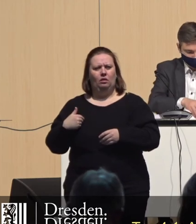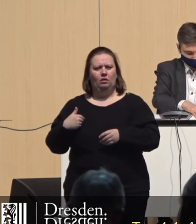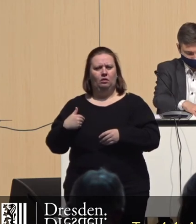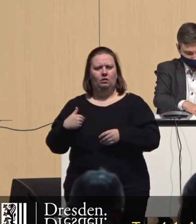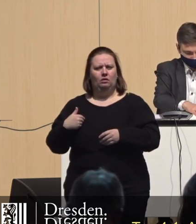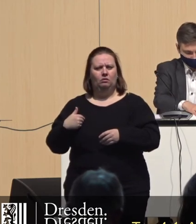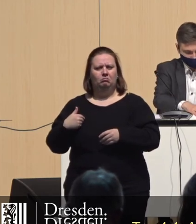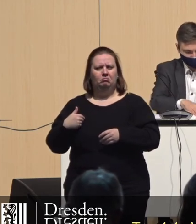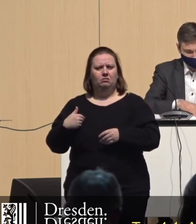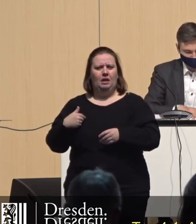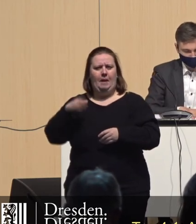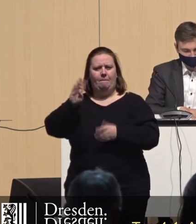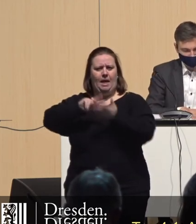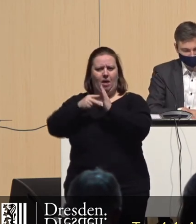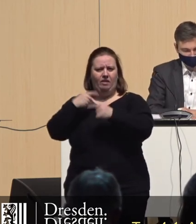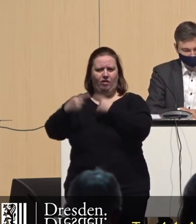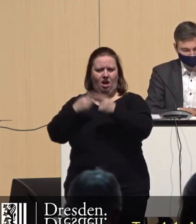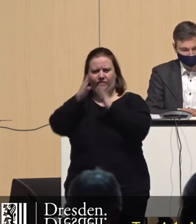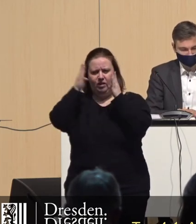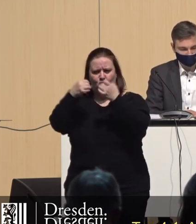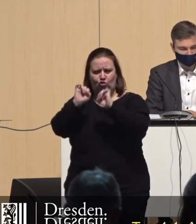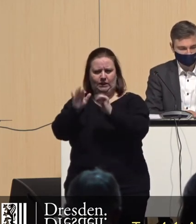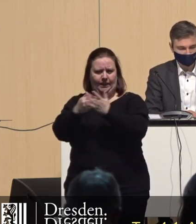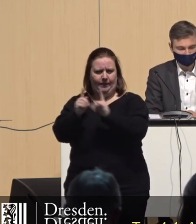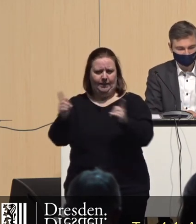es gibt im B-Plan- Verfahren keinen Vertrauensschutz.